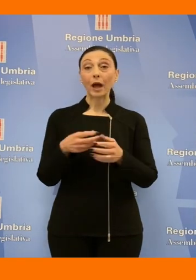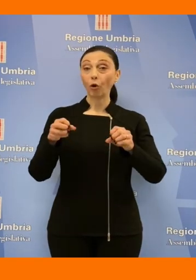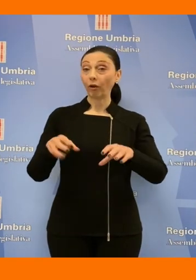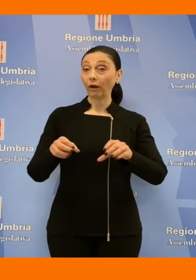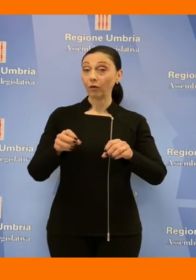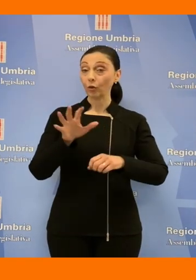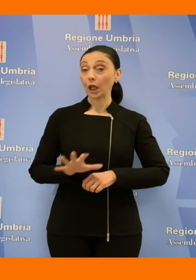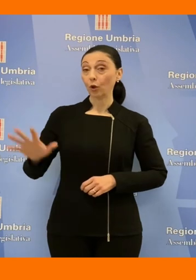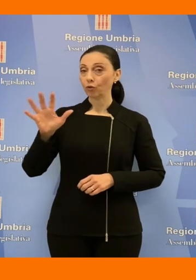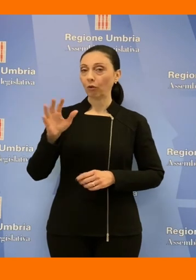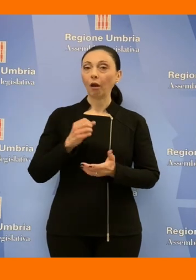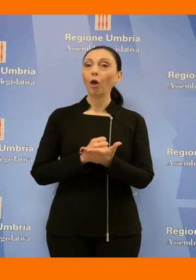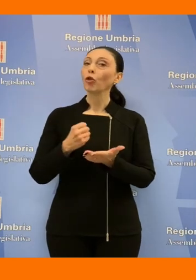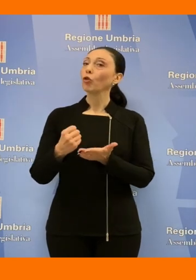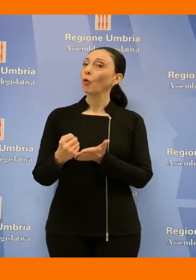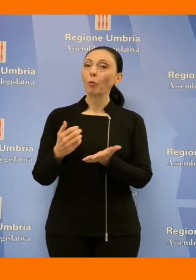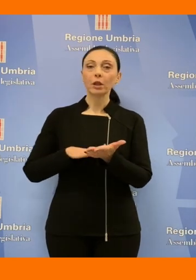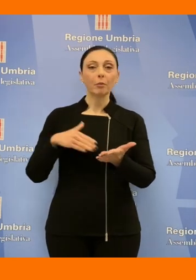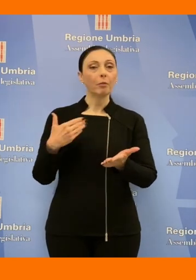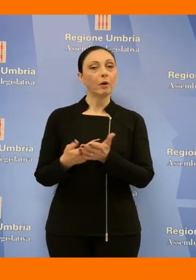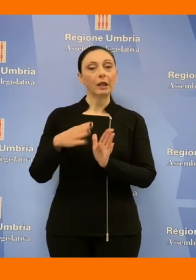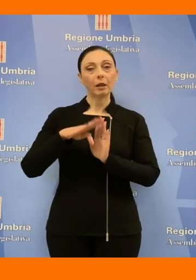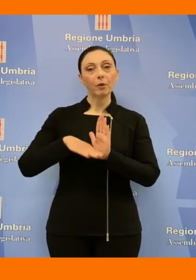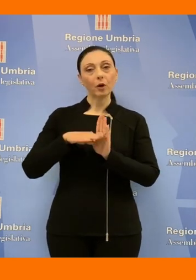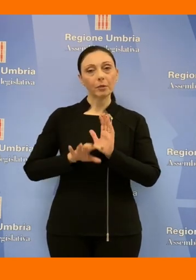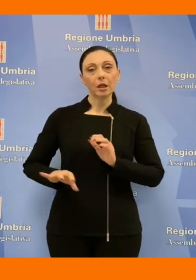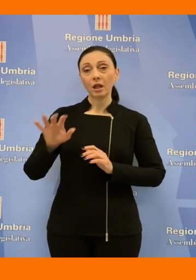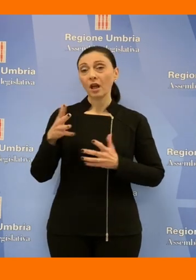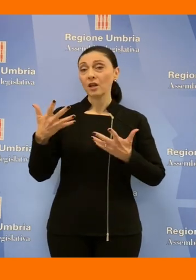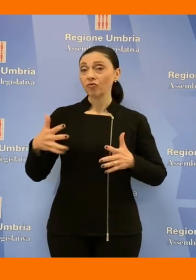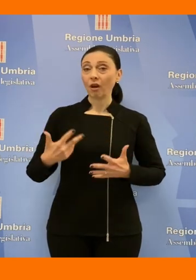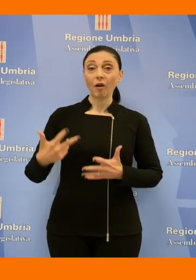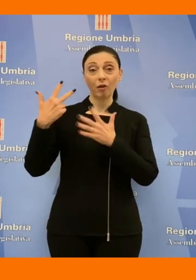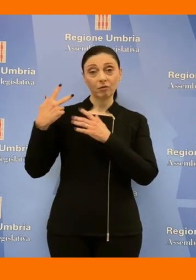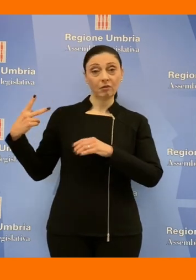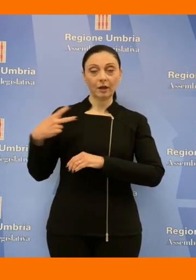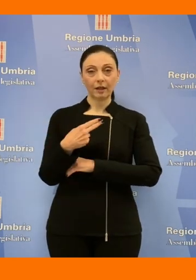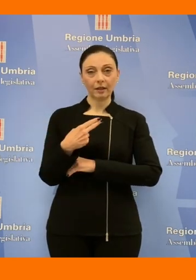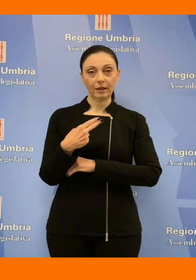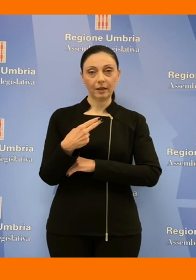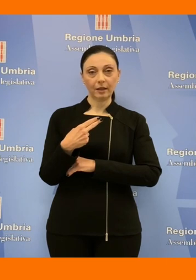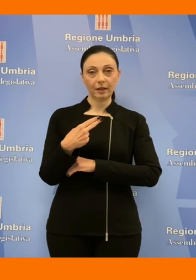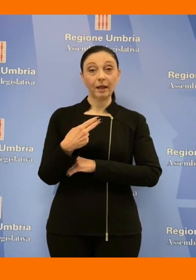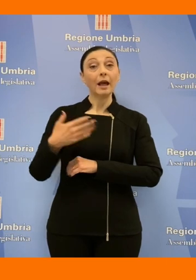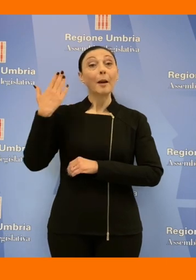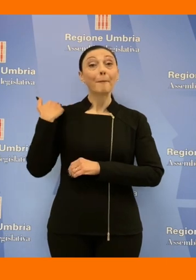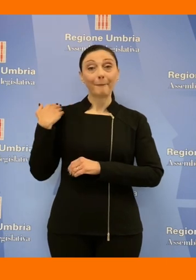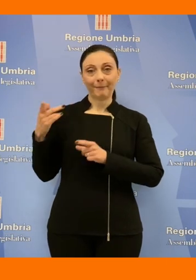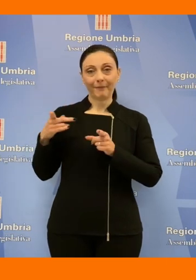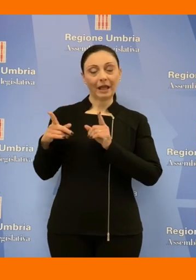regione, che è uno dei documenti più importanti della programmazione regionale, era scalato da otto anni e nella passata giudatura ci sono stati